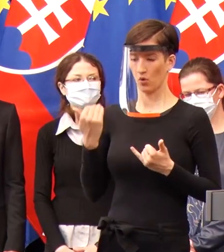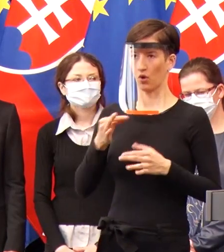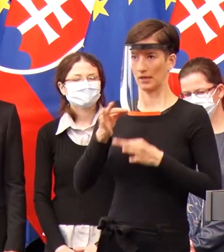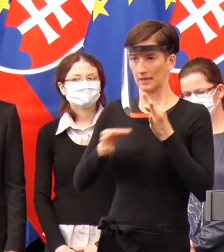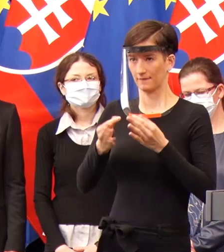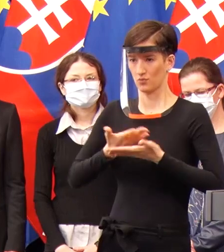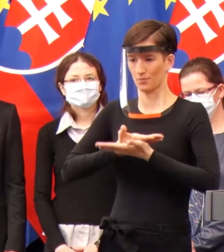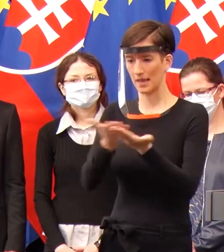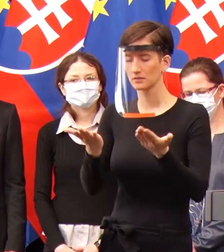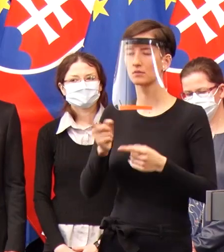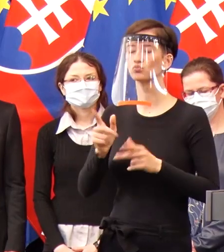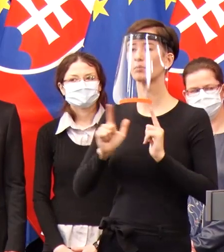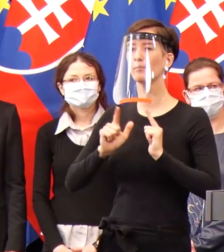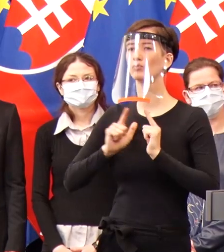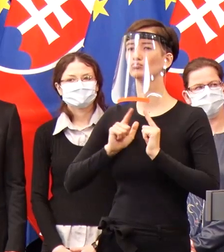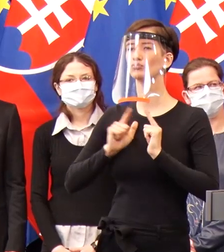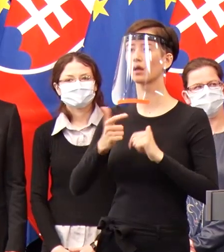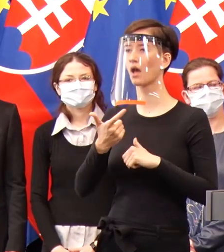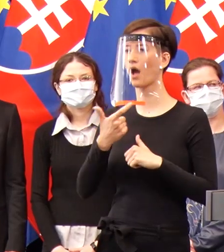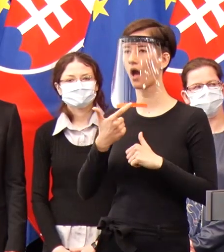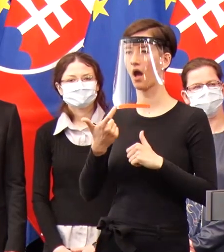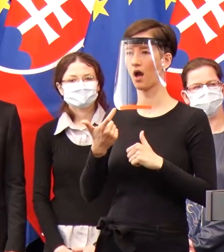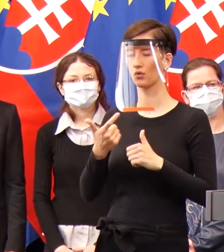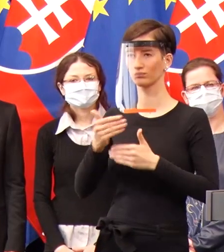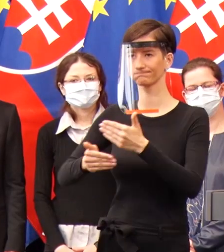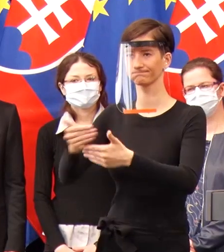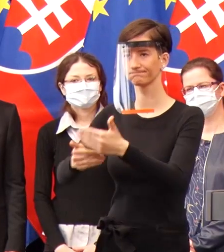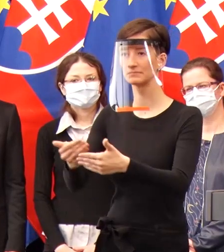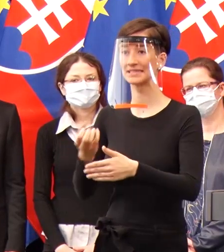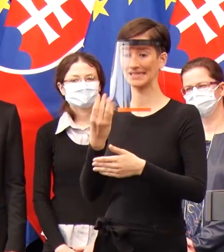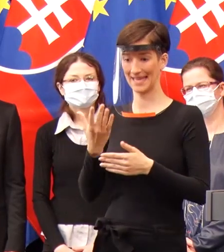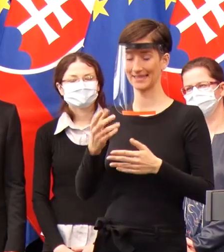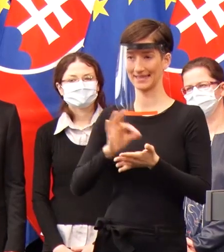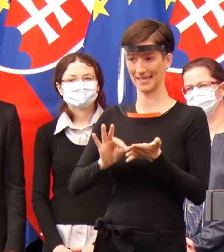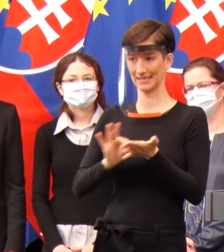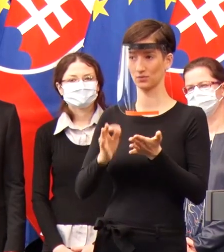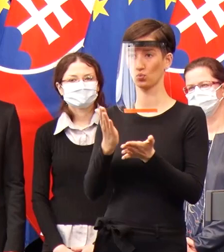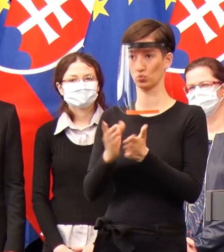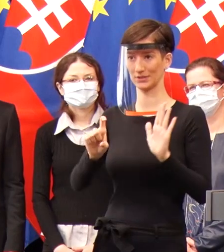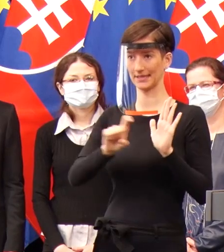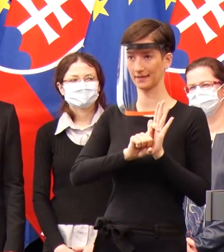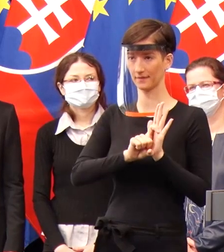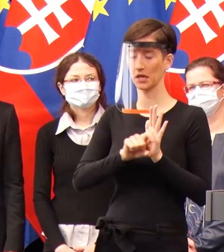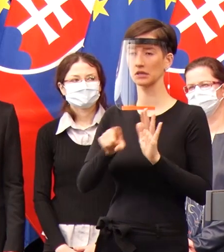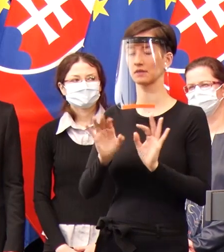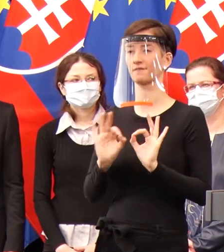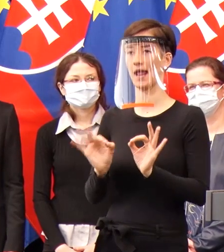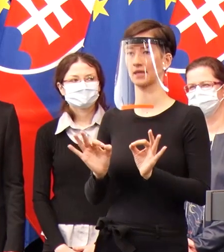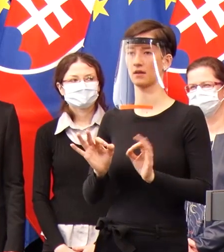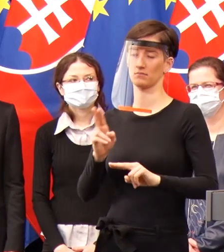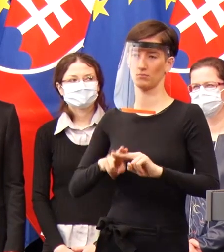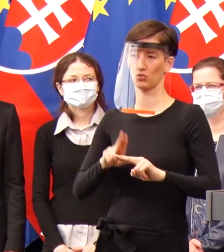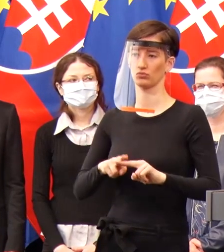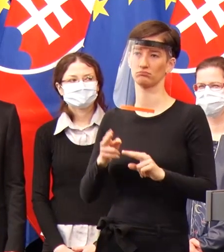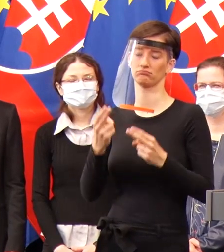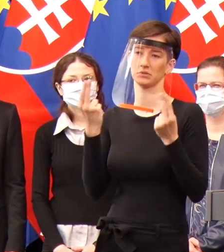celé dopadne a keď tieto testy budú certifikované, budú kvalitné, tak samozrejme je na